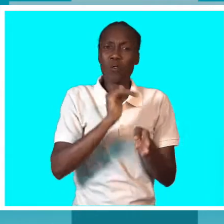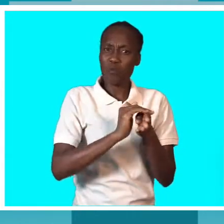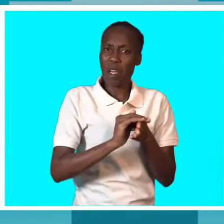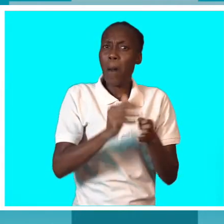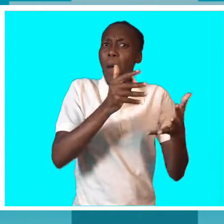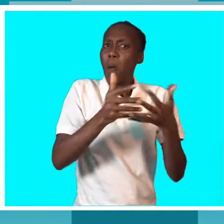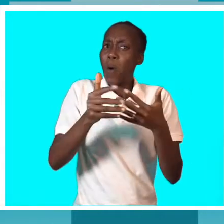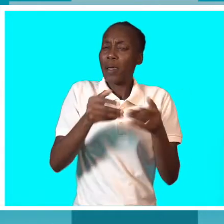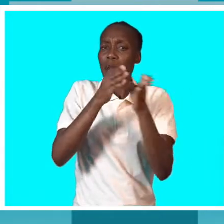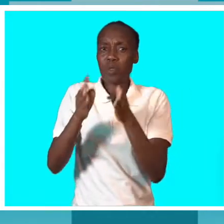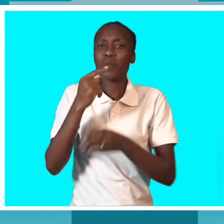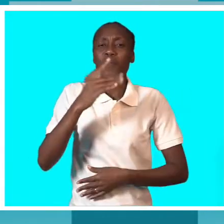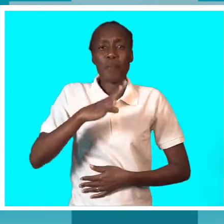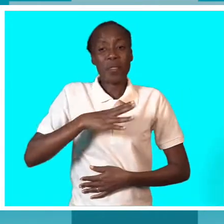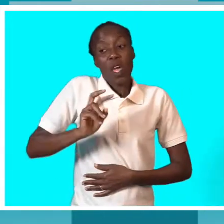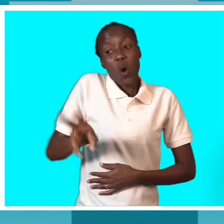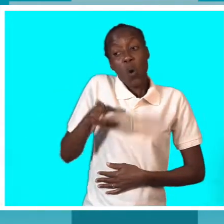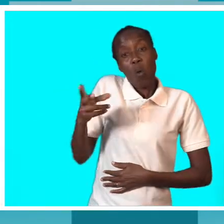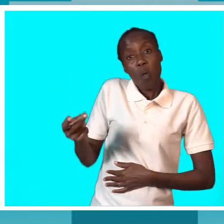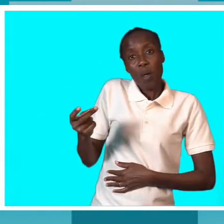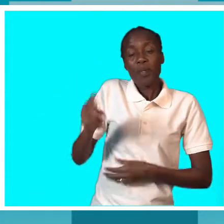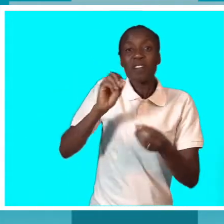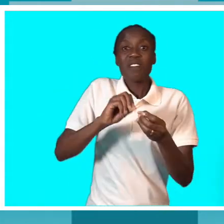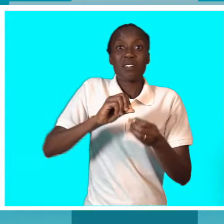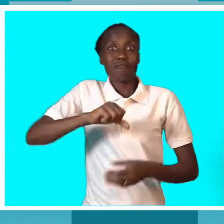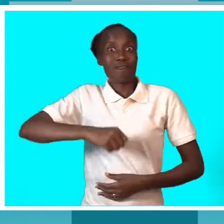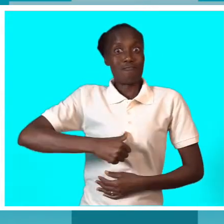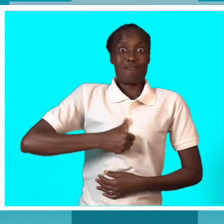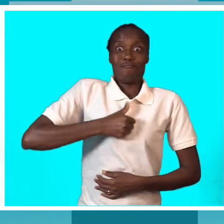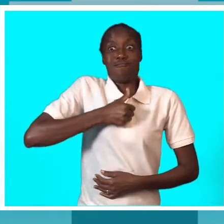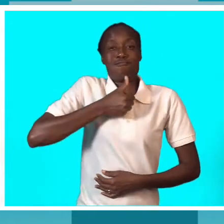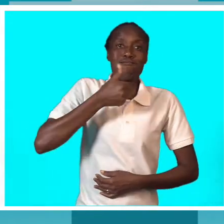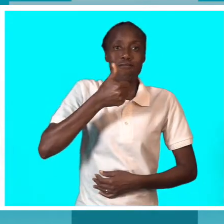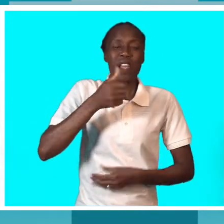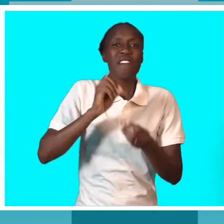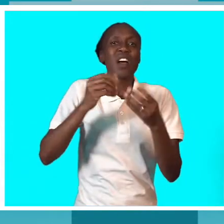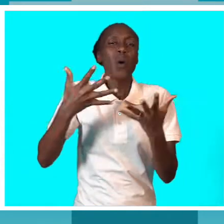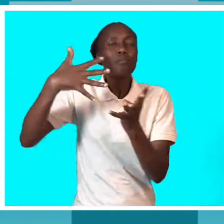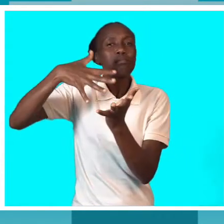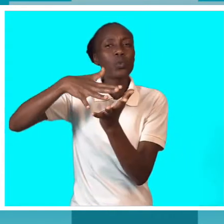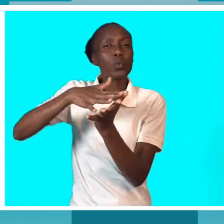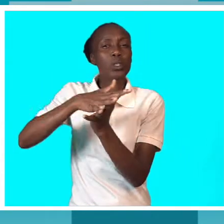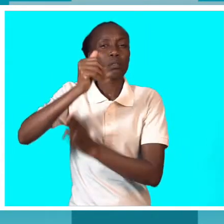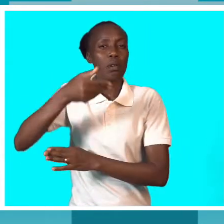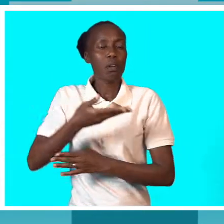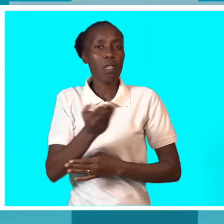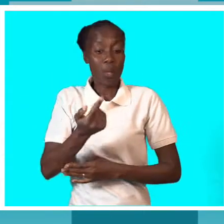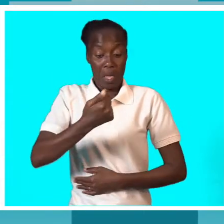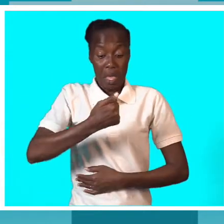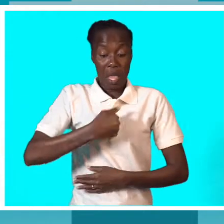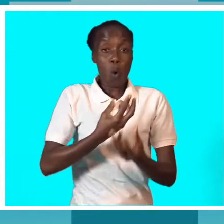o superego, que vai ser o conselheiro entre aquilo que eu sou como pessoa e aquilo que eu